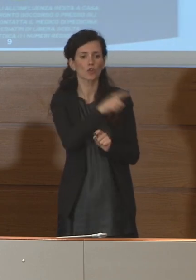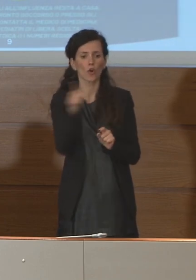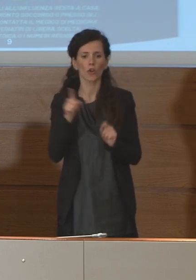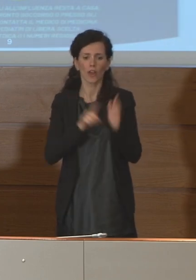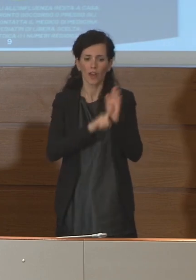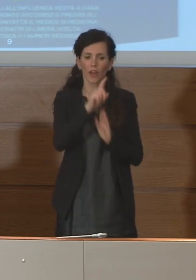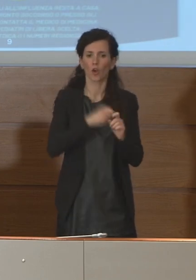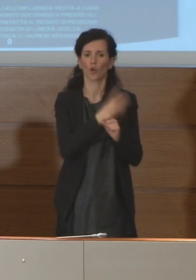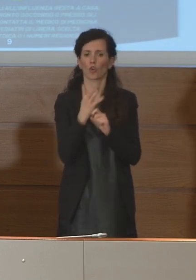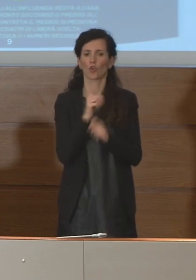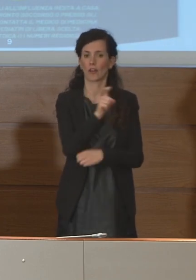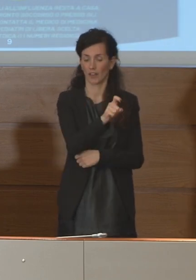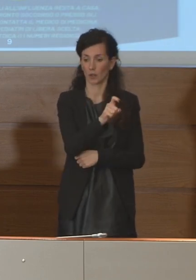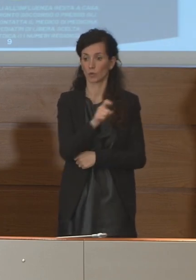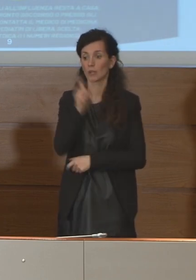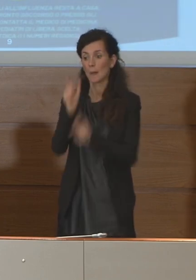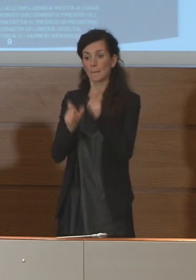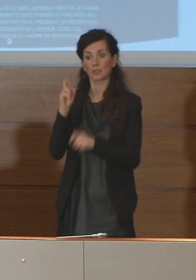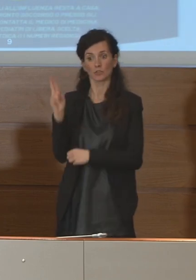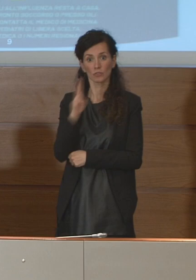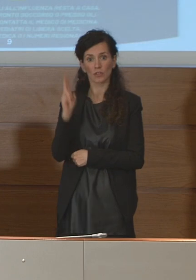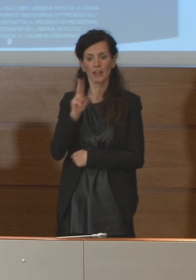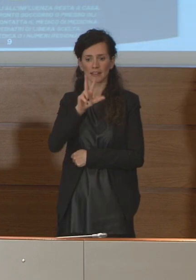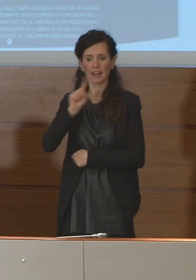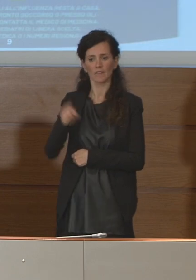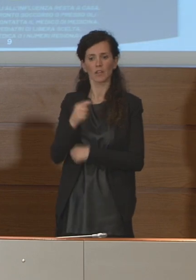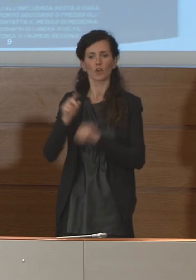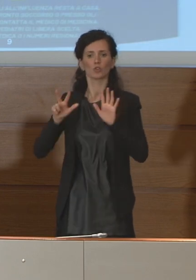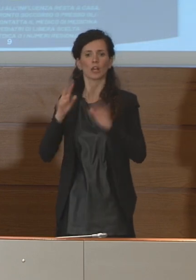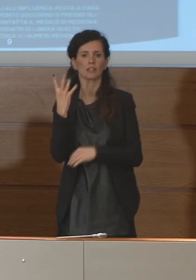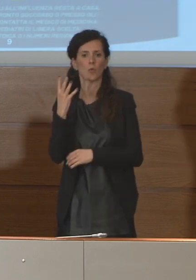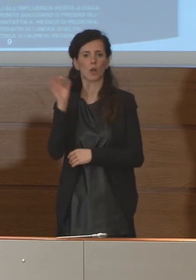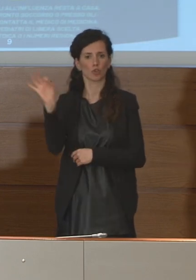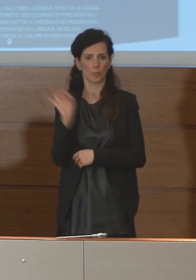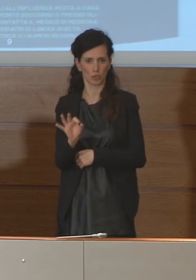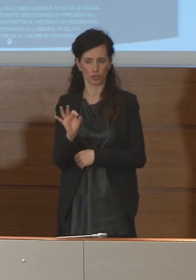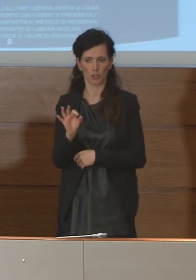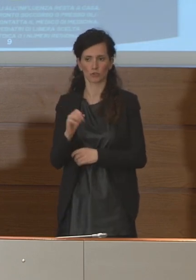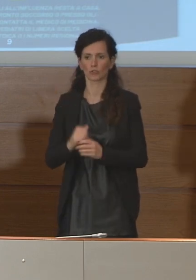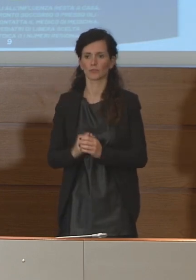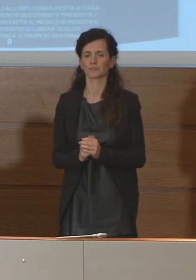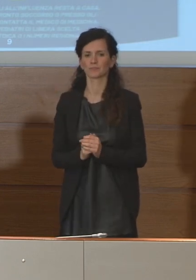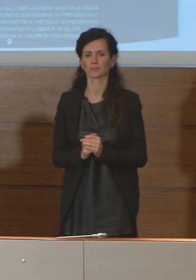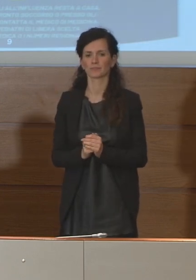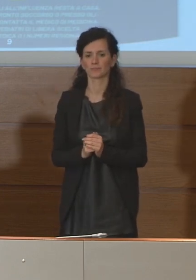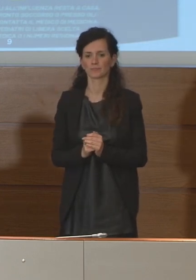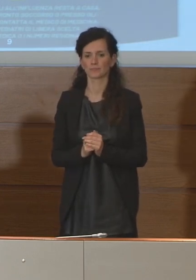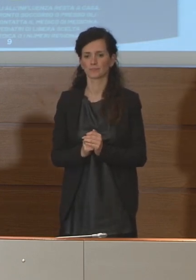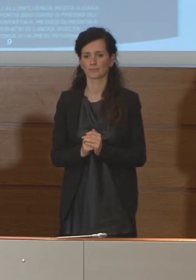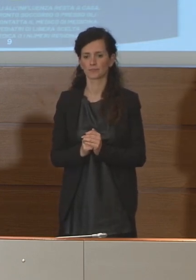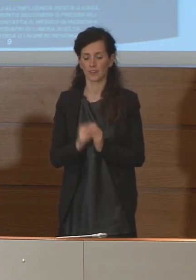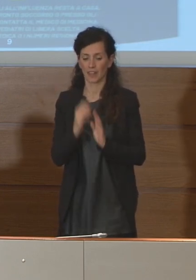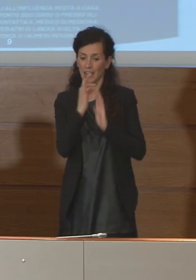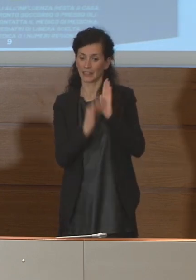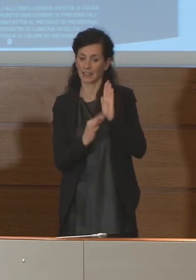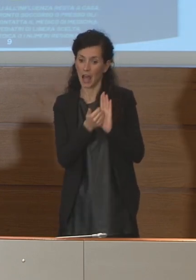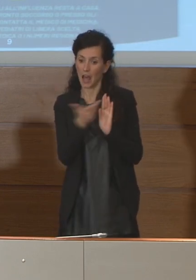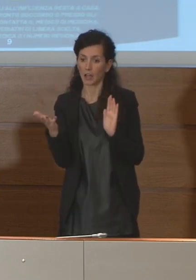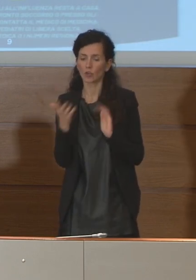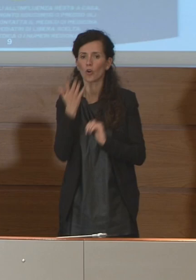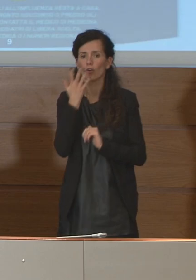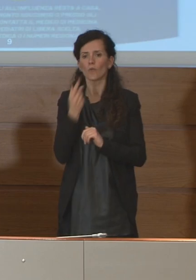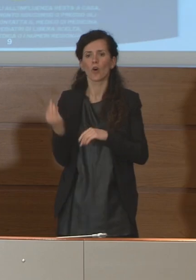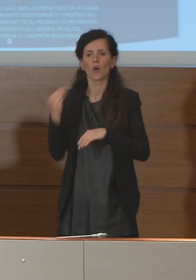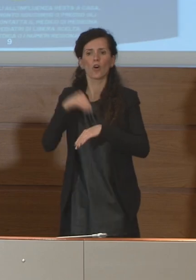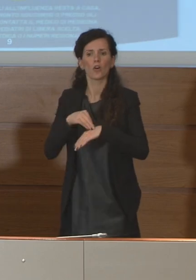e i deceduti rappresentano il 3,84 per cento. Altro dato che vi voglio dare